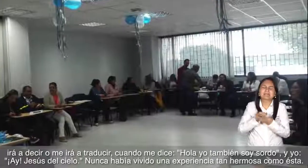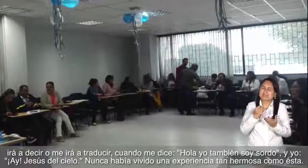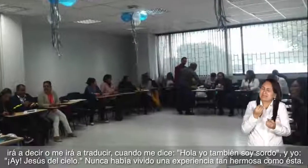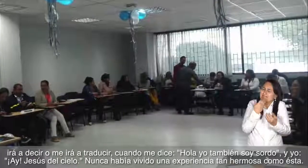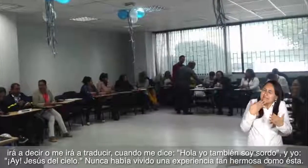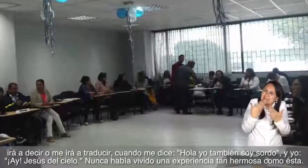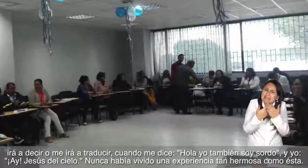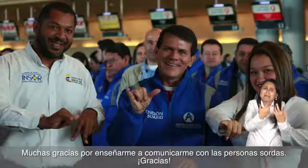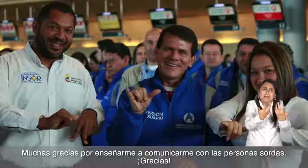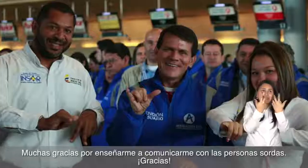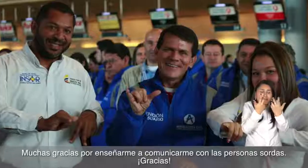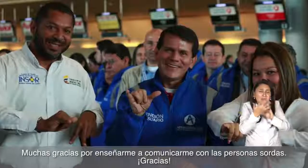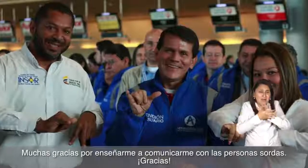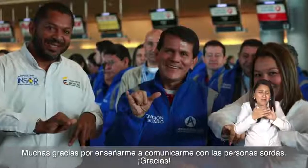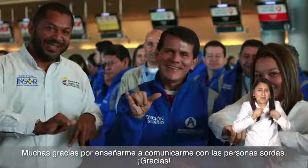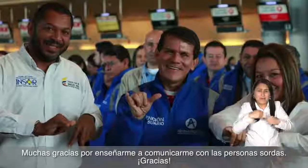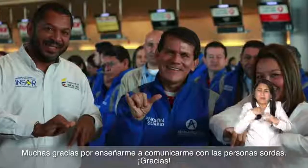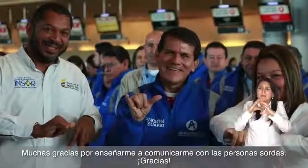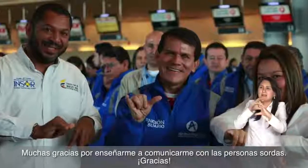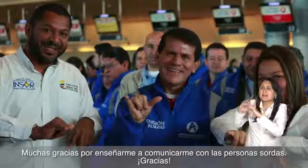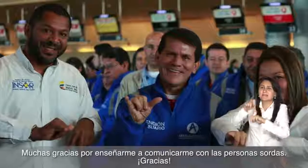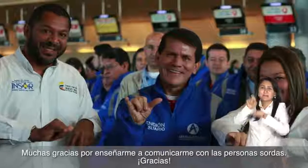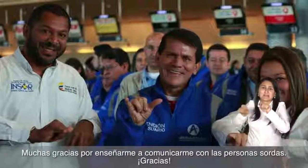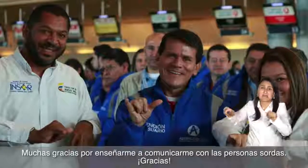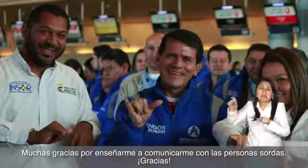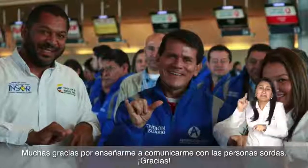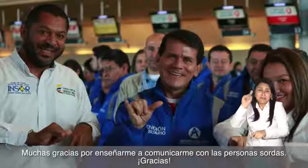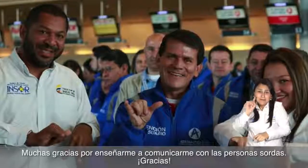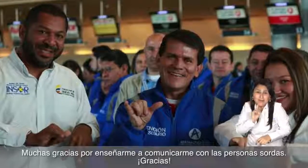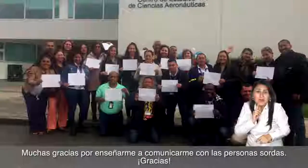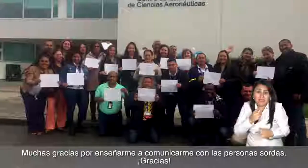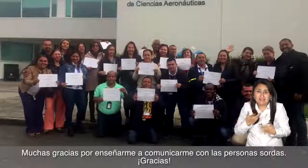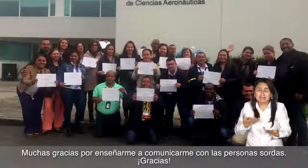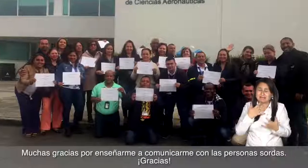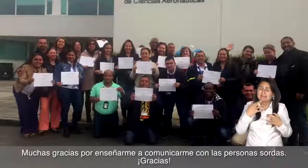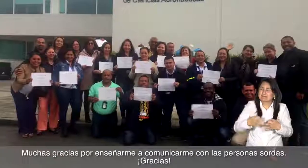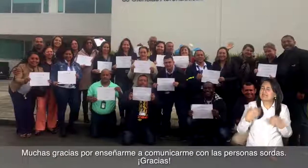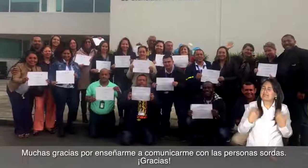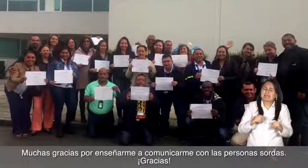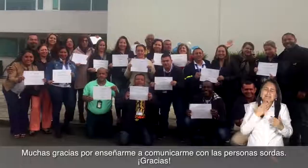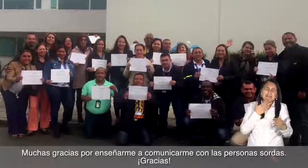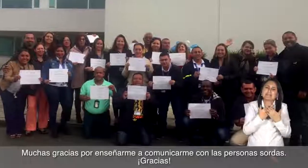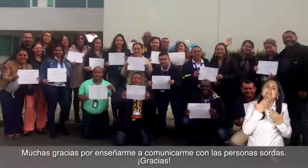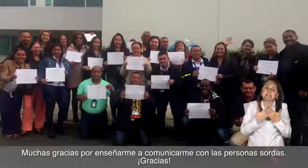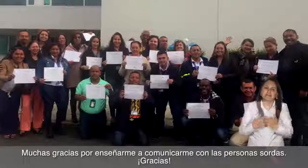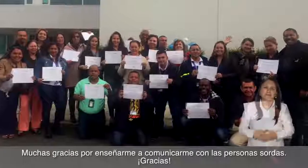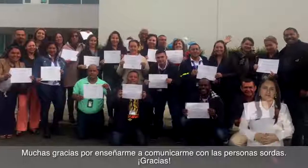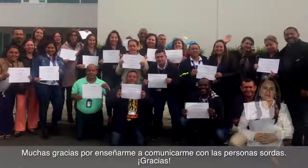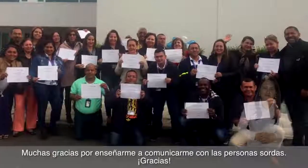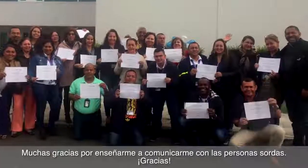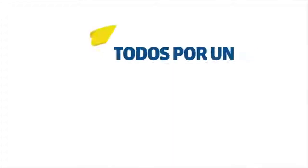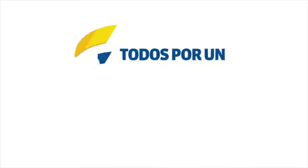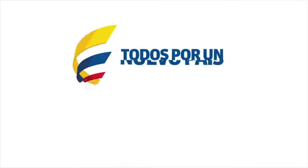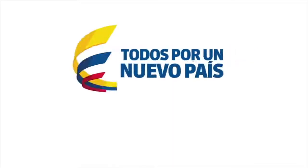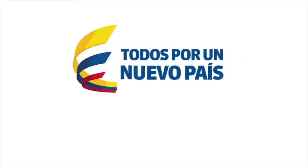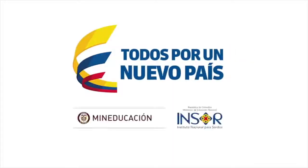como esta. Muchas gracias por enseñarme a comunicarme con las personas sordas. Gracias.